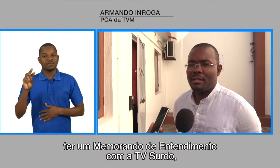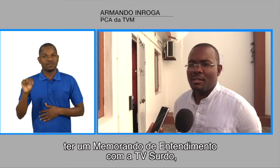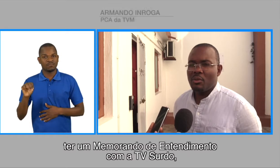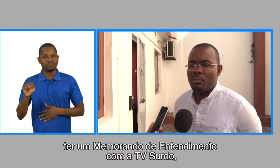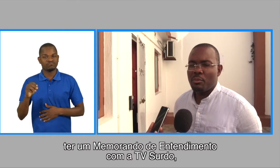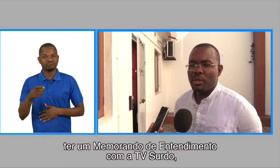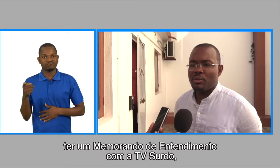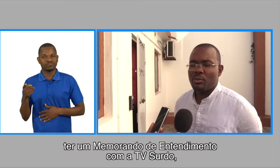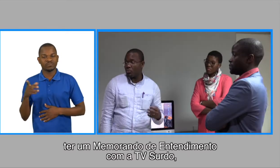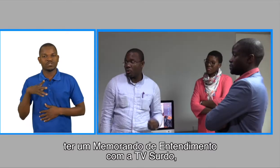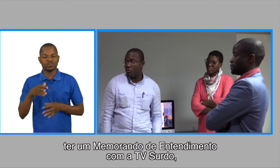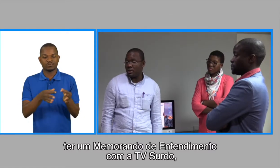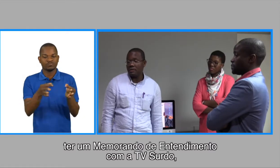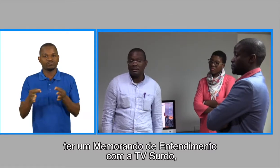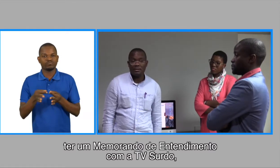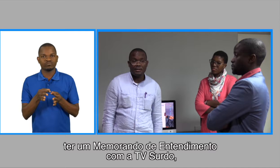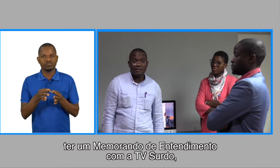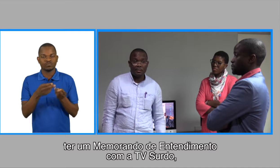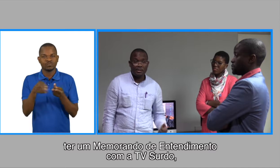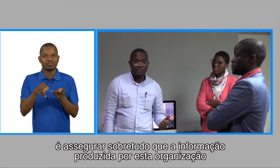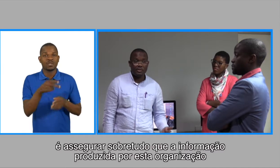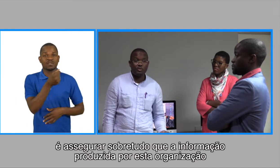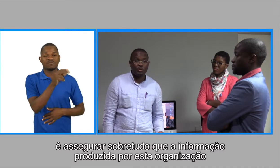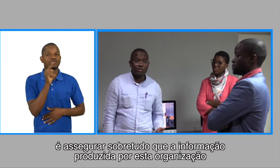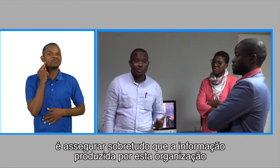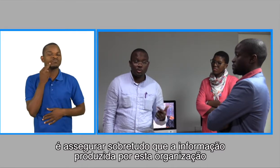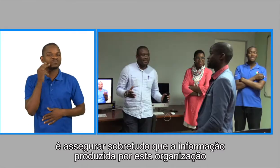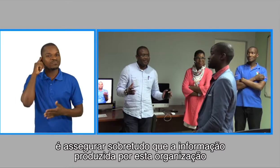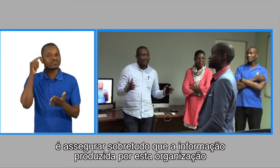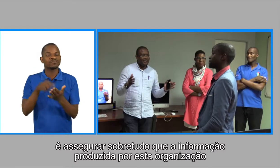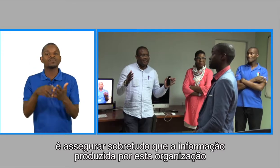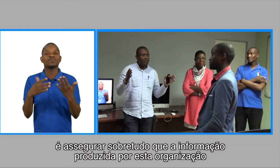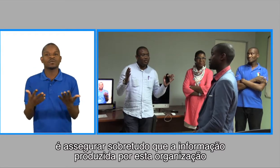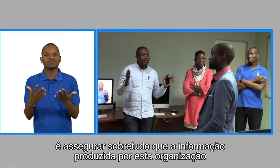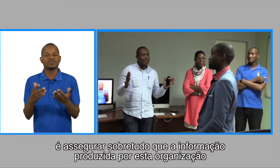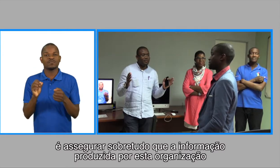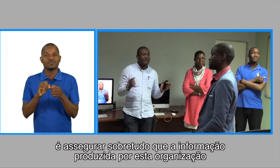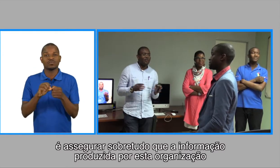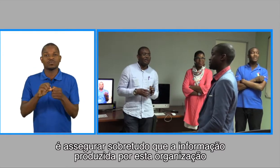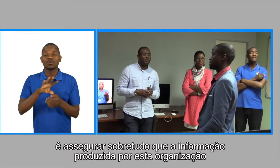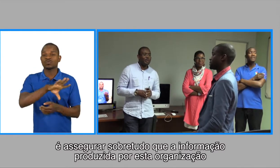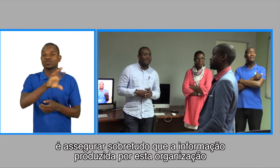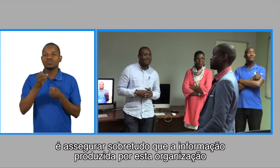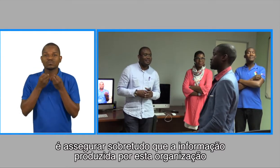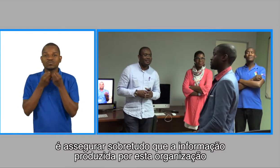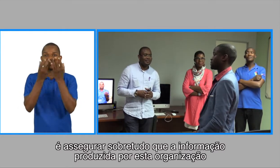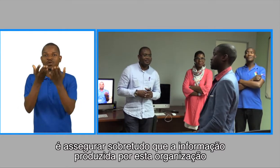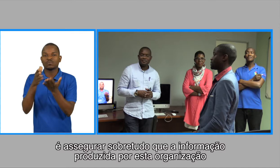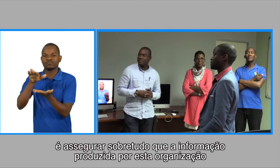um memorando de entendimento com a TV Surdo é assegurar, sobretudo, que a informação produzida por esta